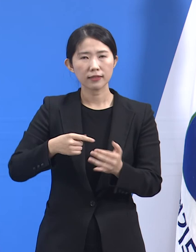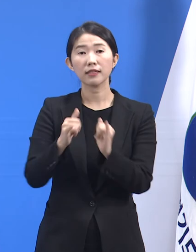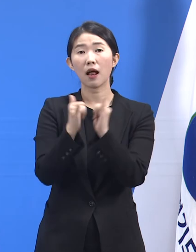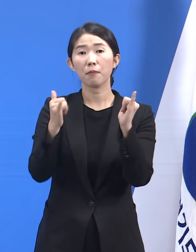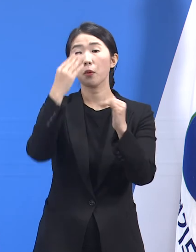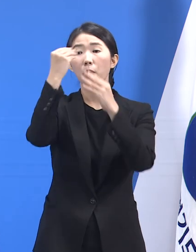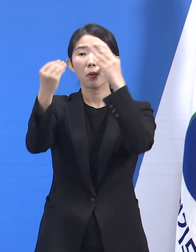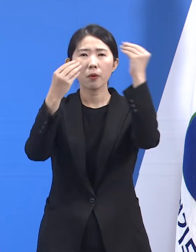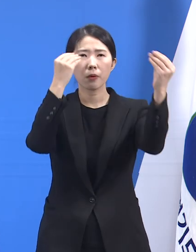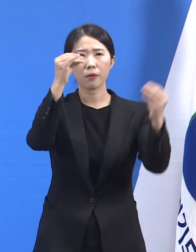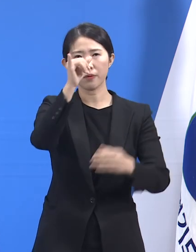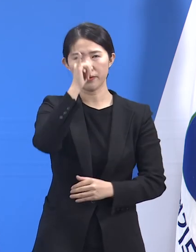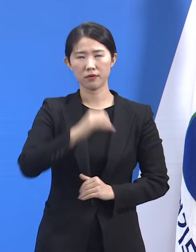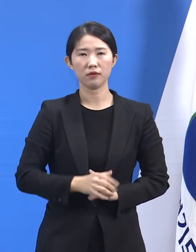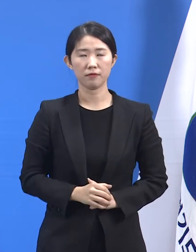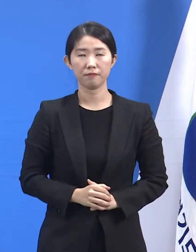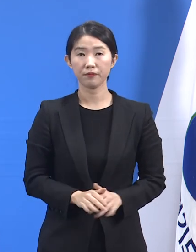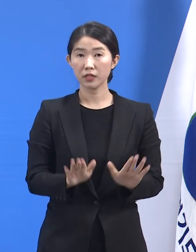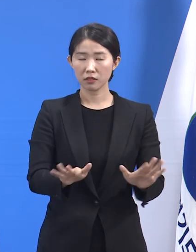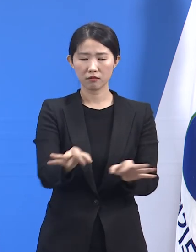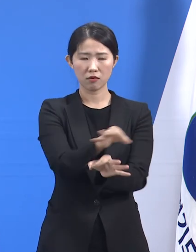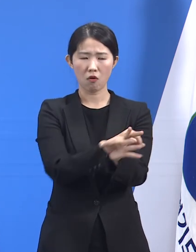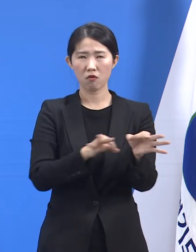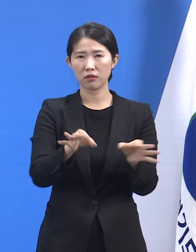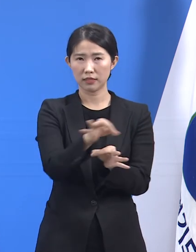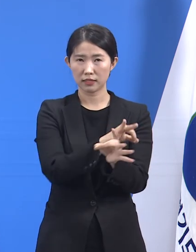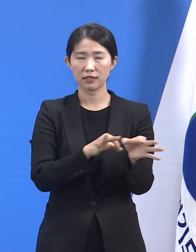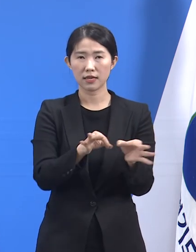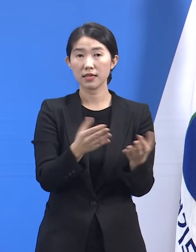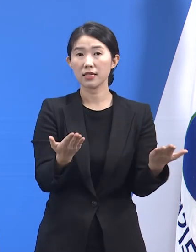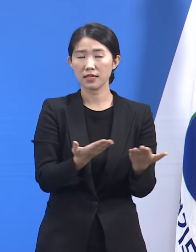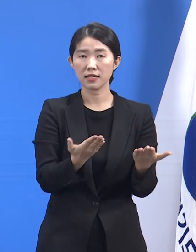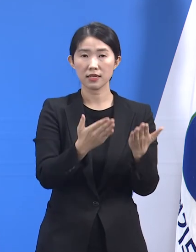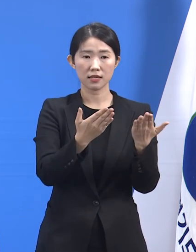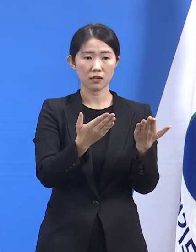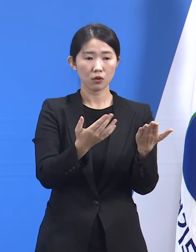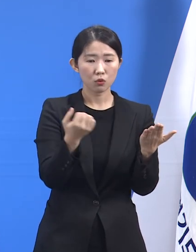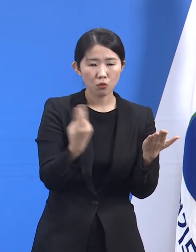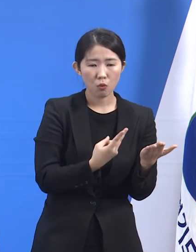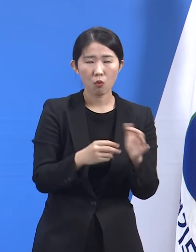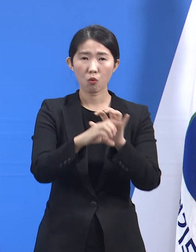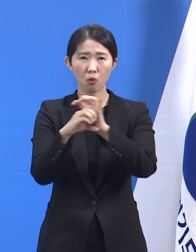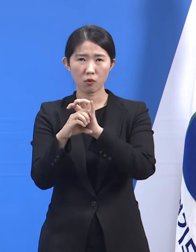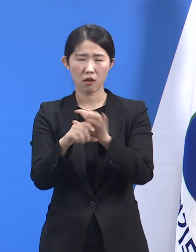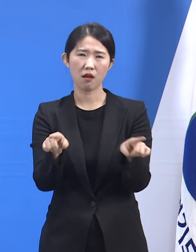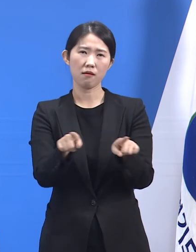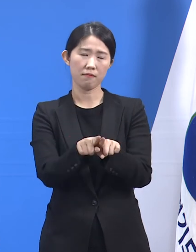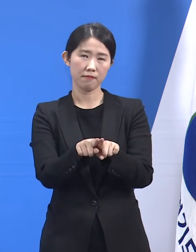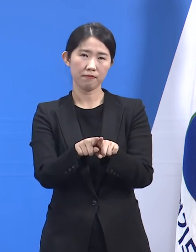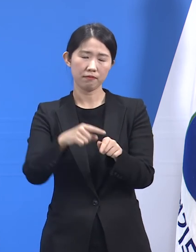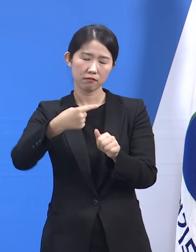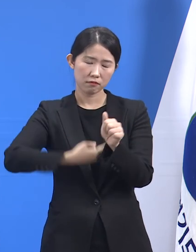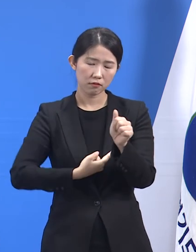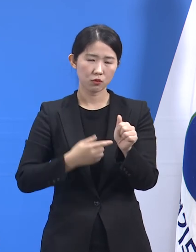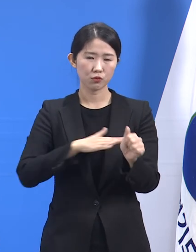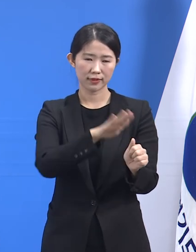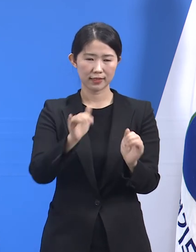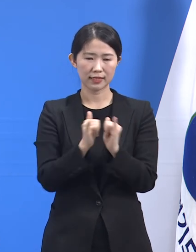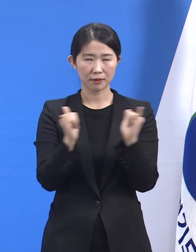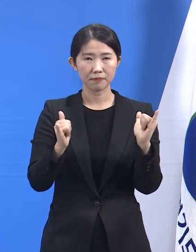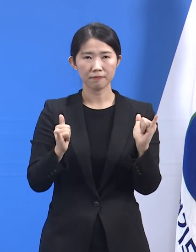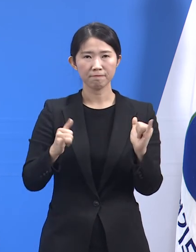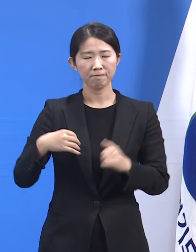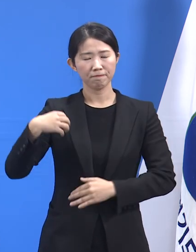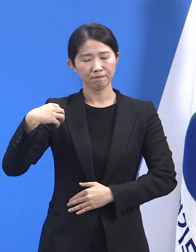경제활동과 병행하는 코로나 방역은 자율과 책임에 기반을 두고 있습니다. 이번 거리 두기